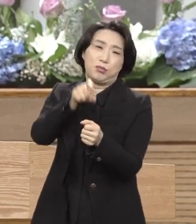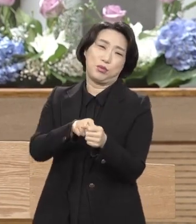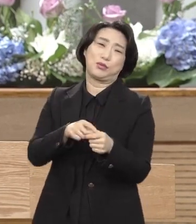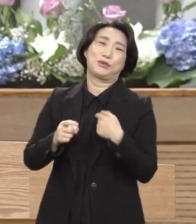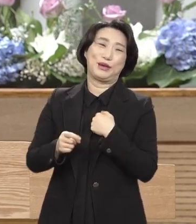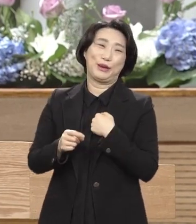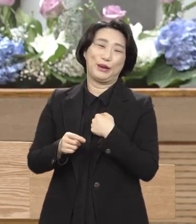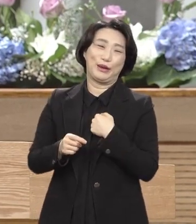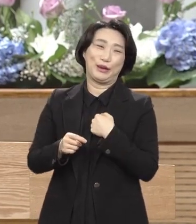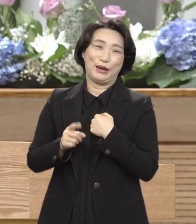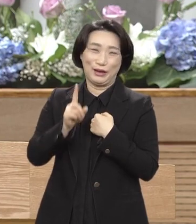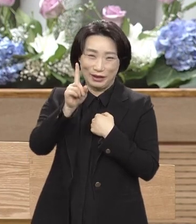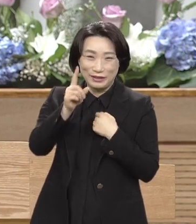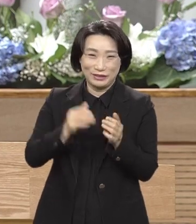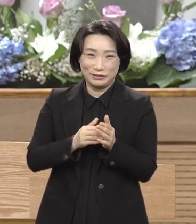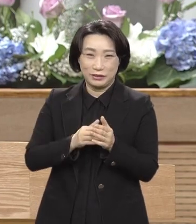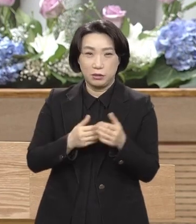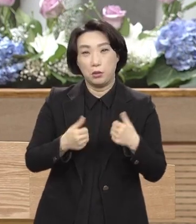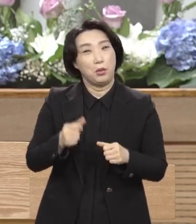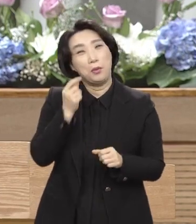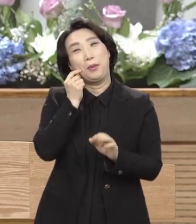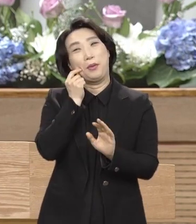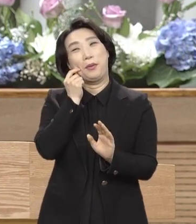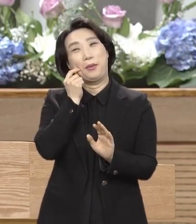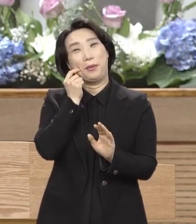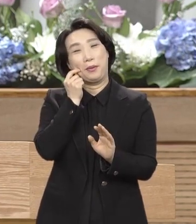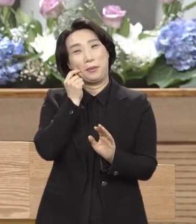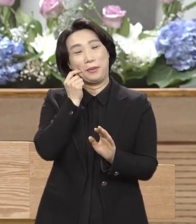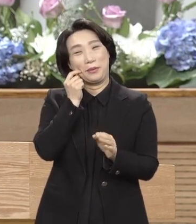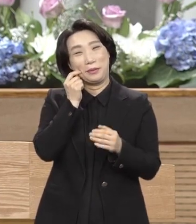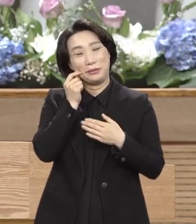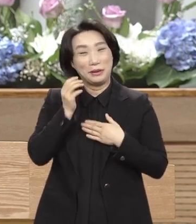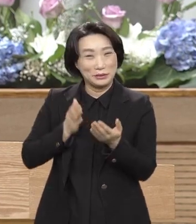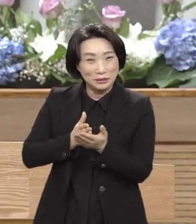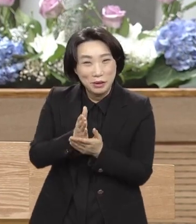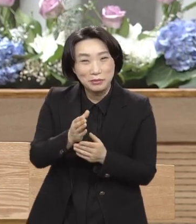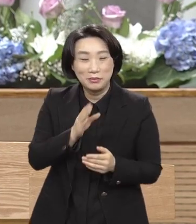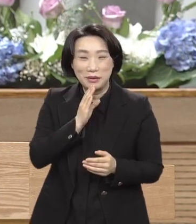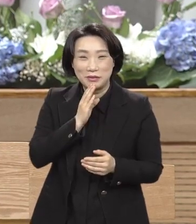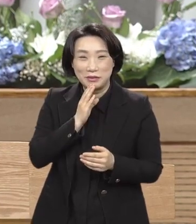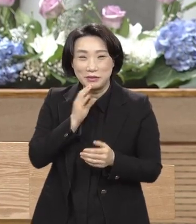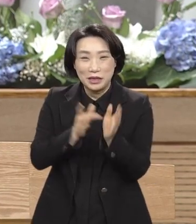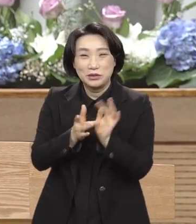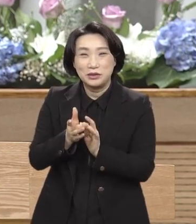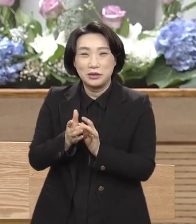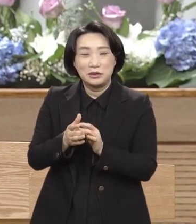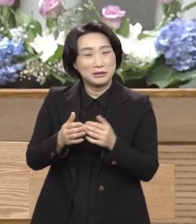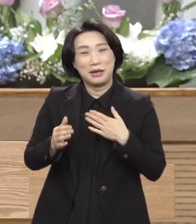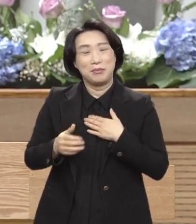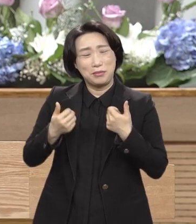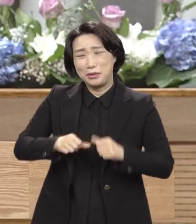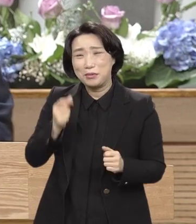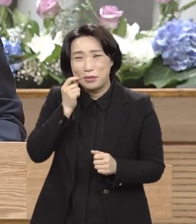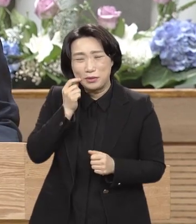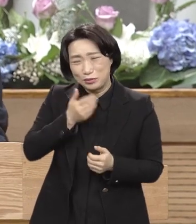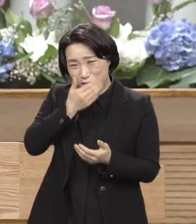아멘 포기할 수 없는 화제 아멘 포기할 수 없는 사건 아멘 그러니까